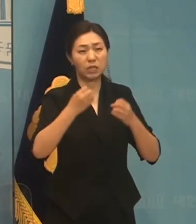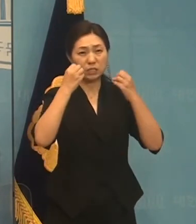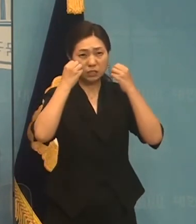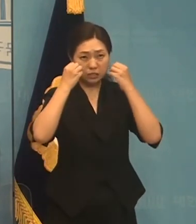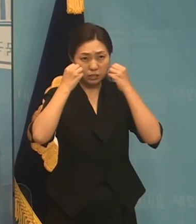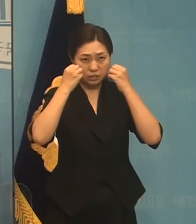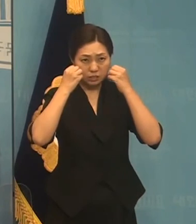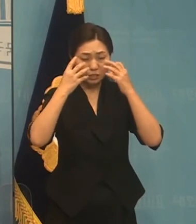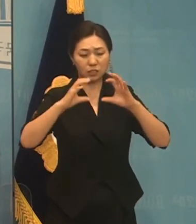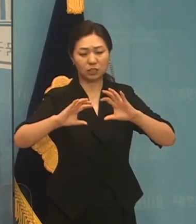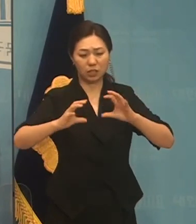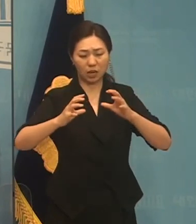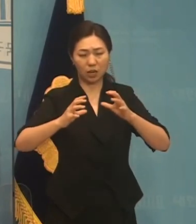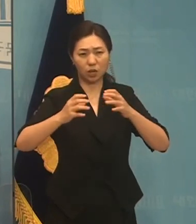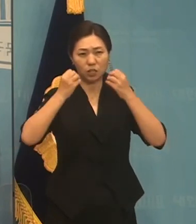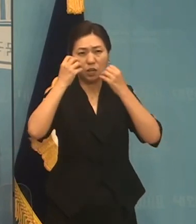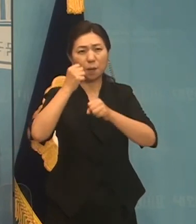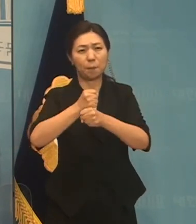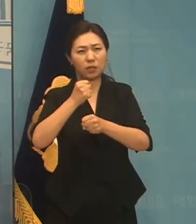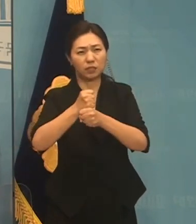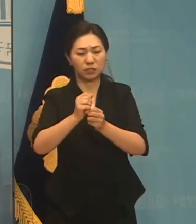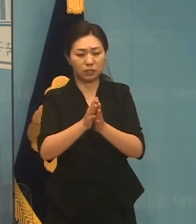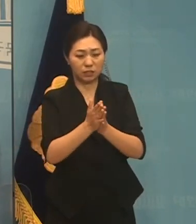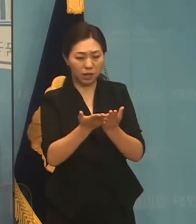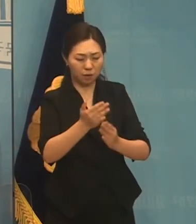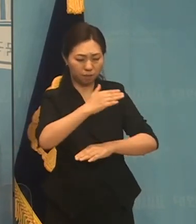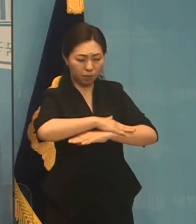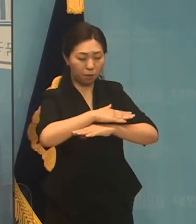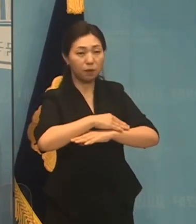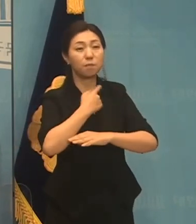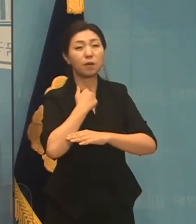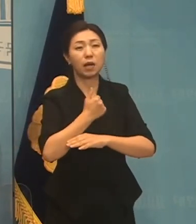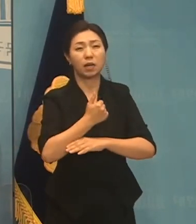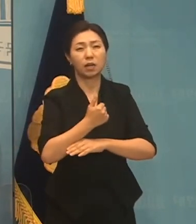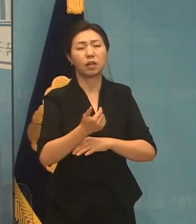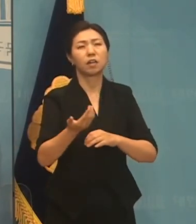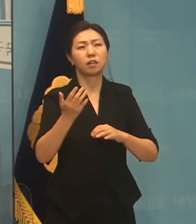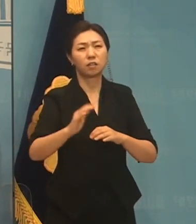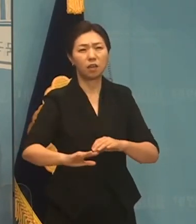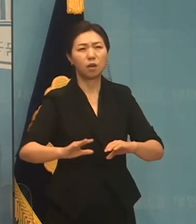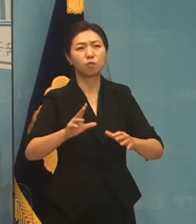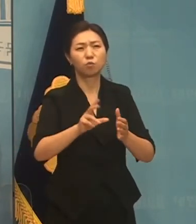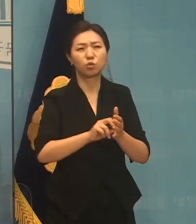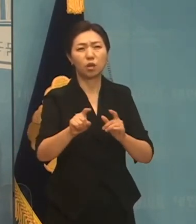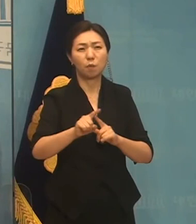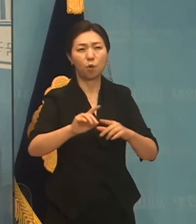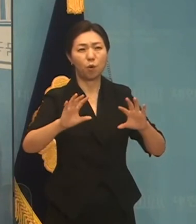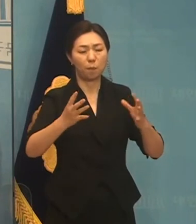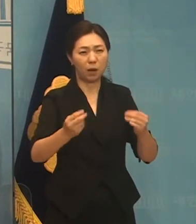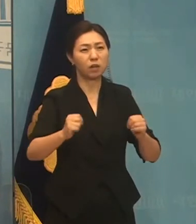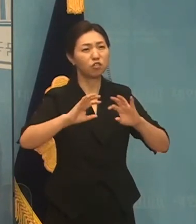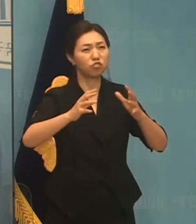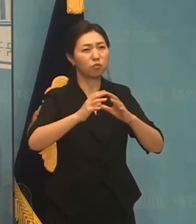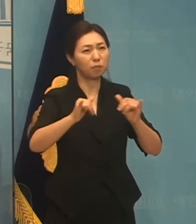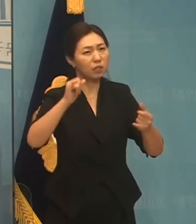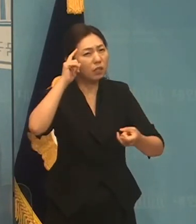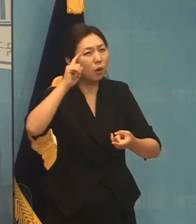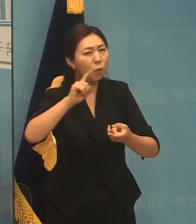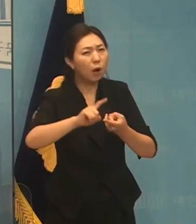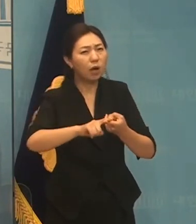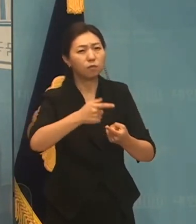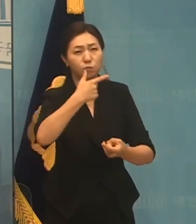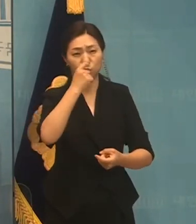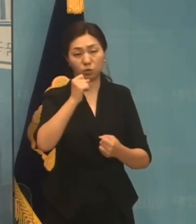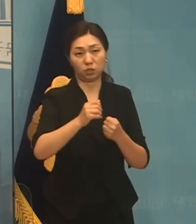부르식고 착각했었는데 많은 국민들이 여기에 전팔 기회가 없었습니다. 그래서 저는 지난 4.25 선거에